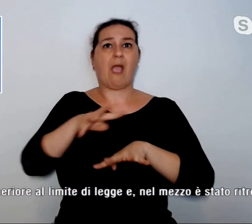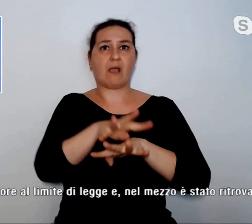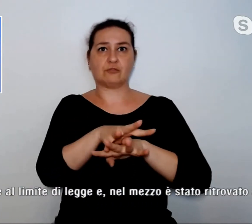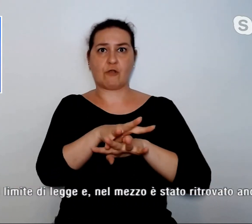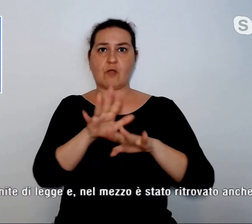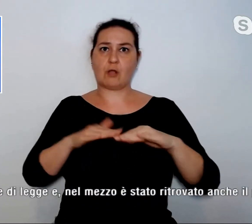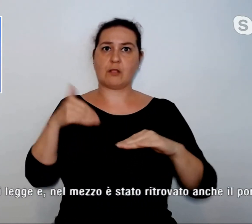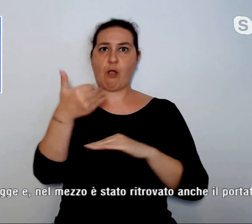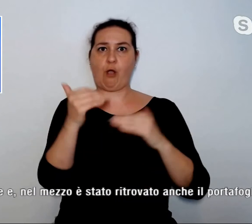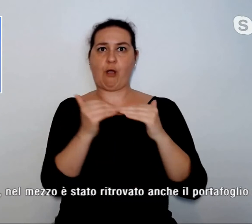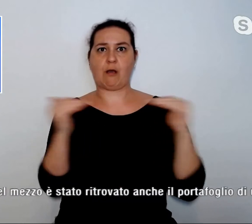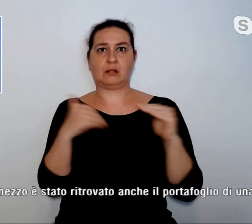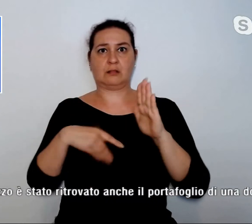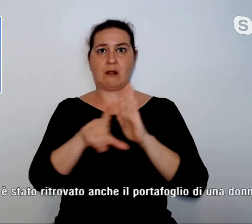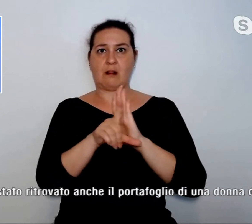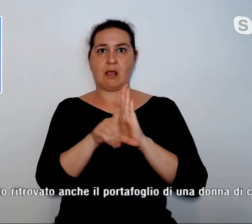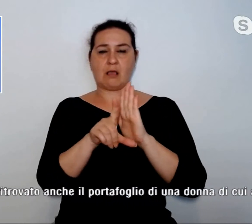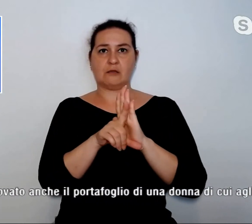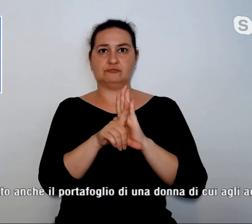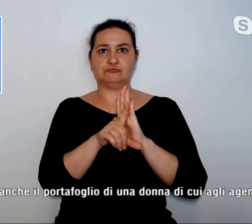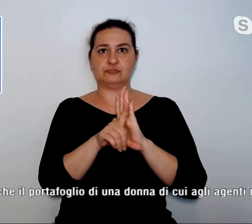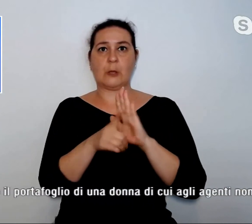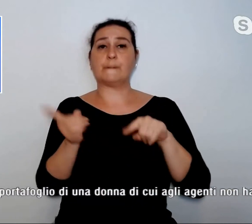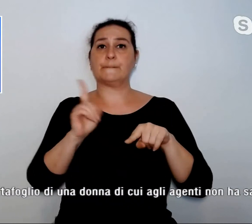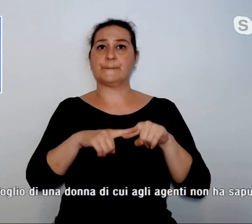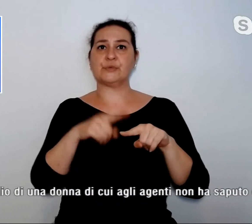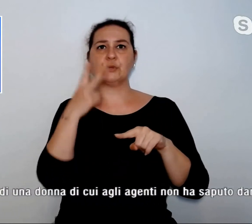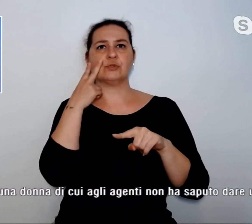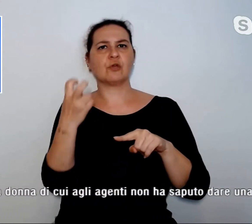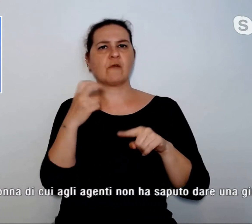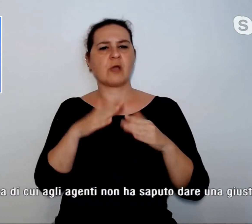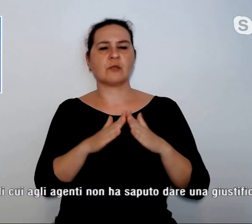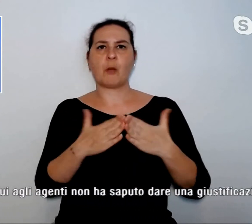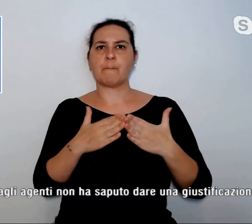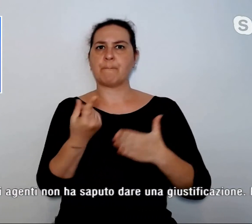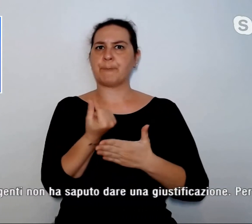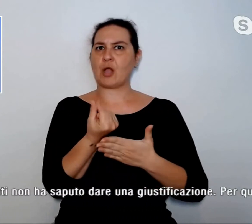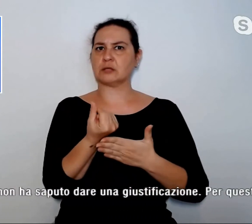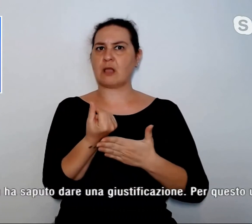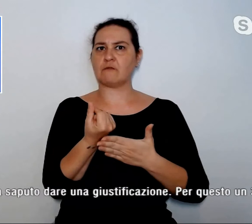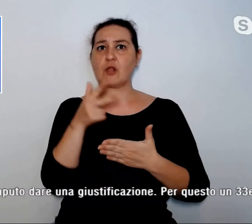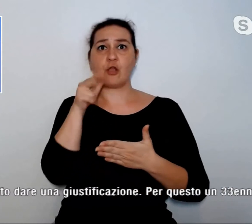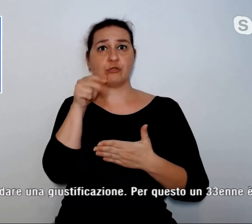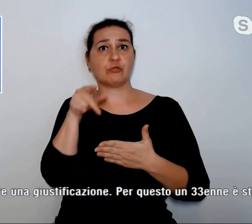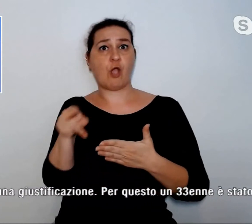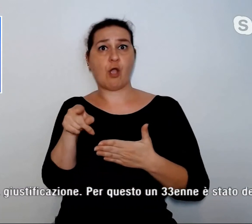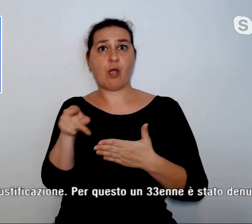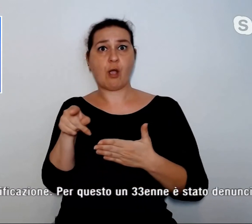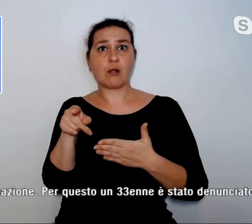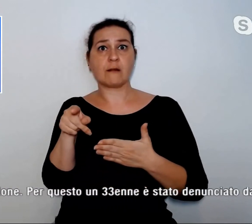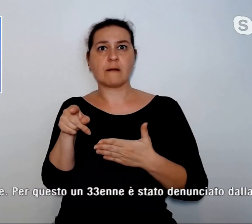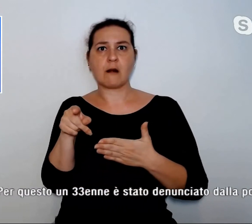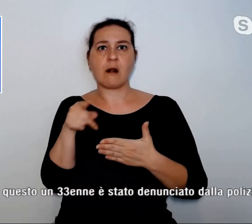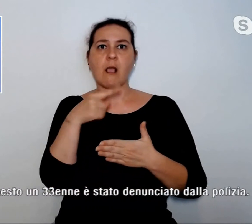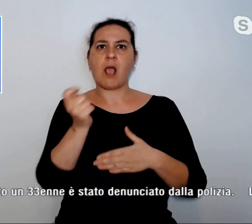e nel mezzo è stato ritrovato anche il portafoglio di una donna di cui agli agenti non ha saputo dare una giustificazione.